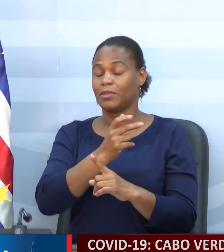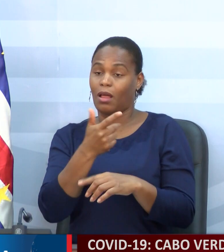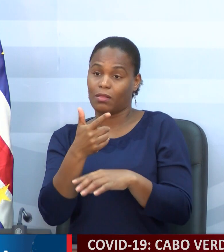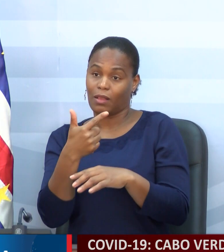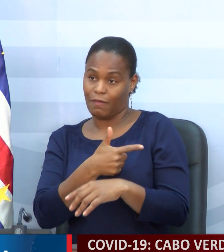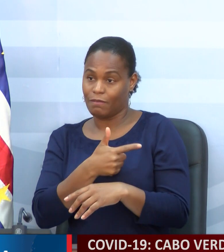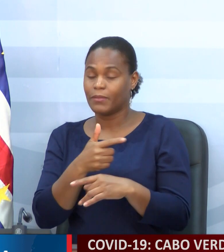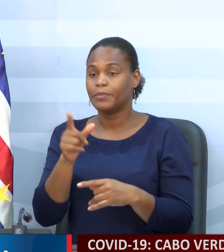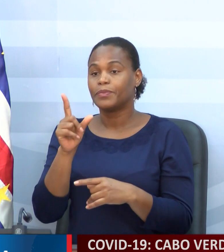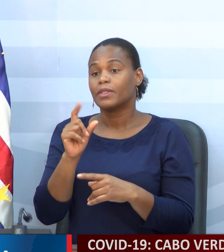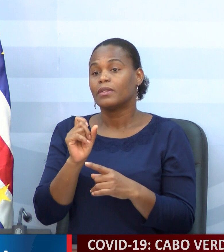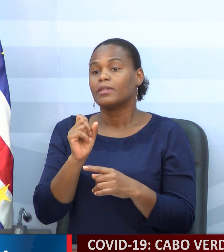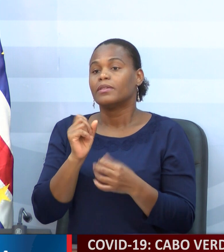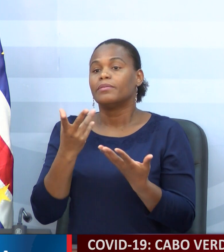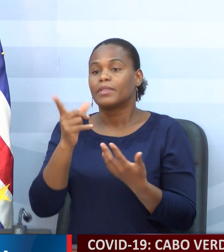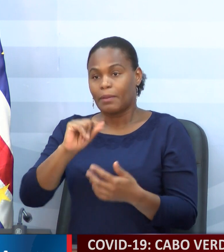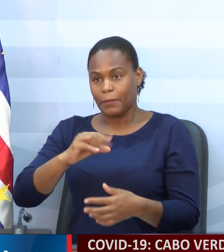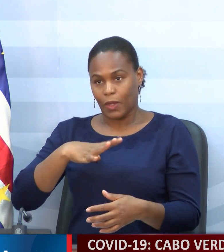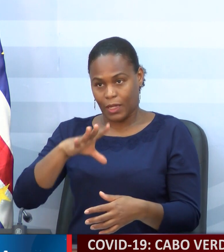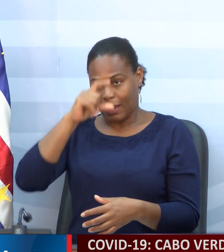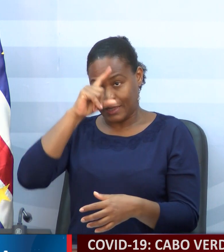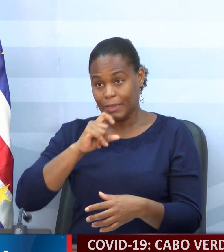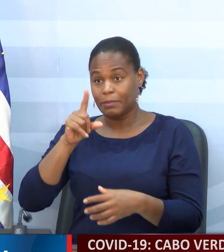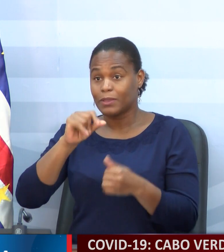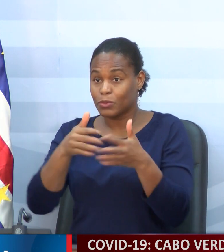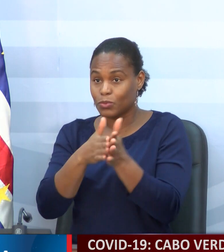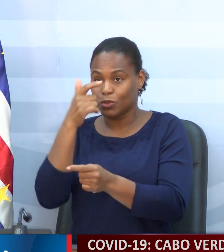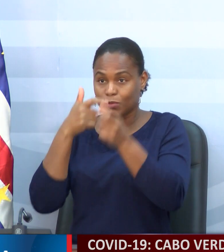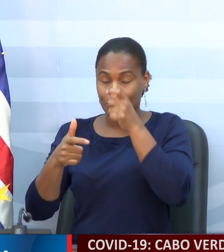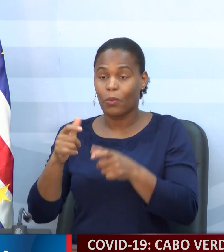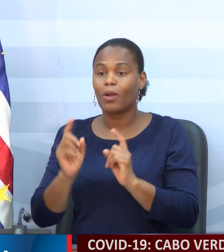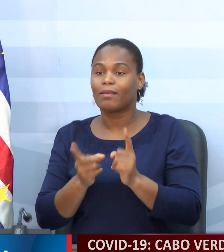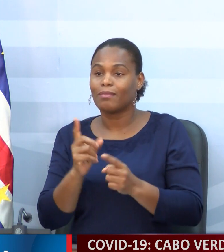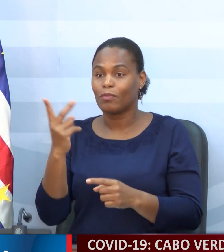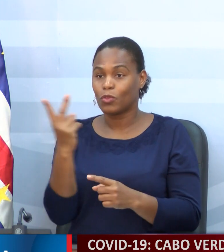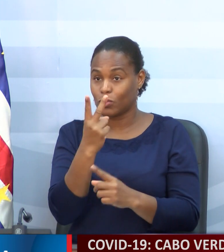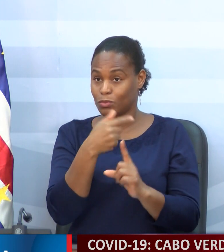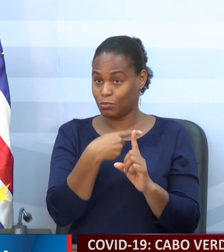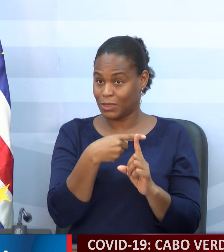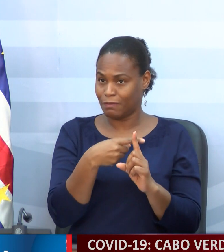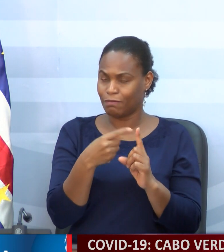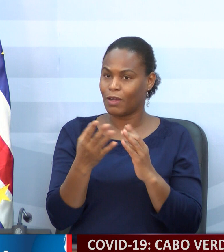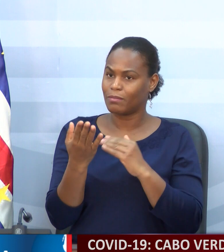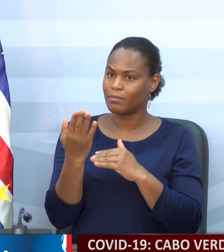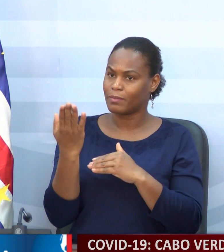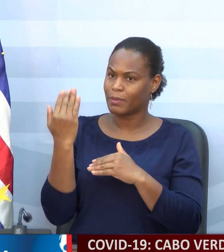Um creio lembra também, Artur Dalgão, que os 12 casos positivos que não teve